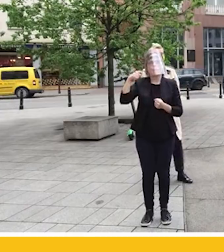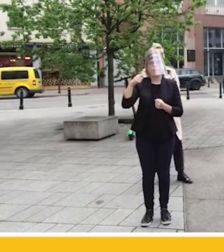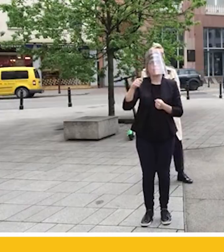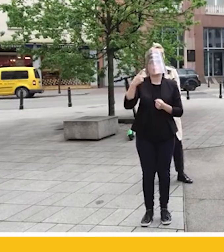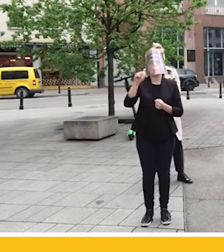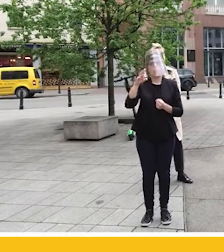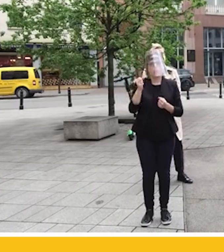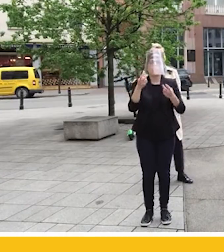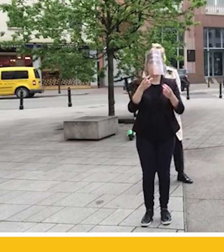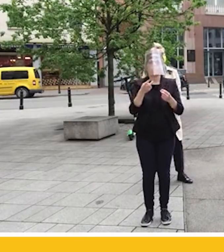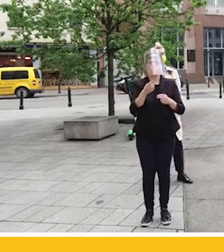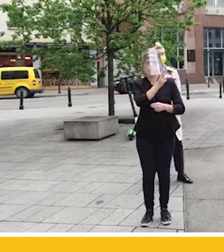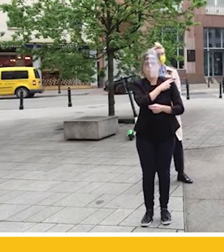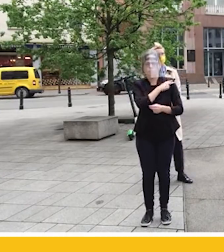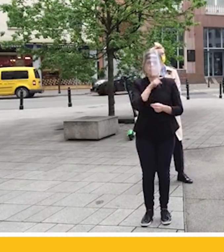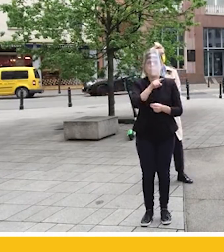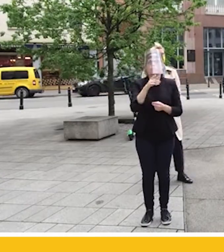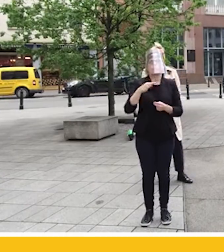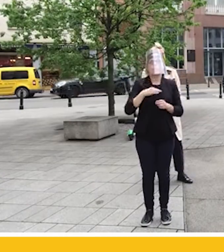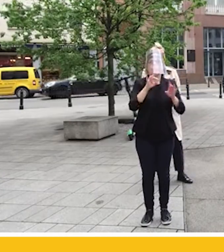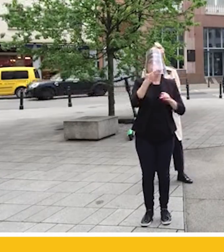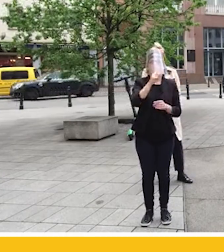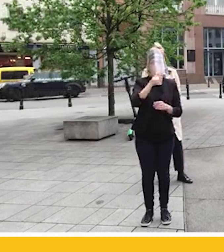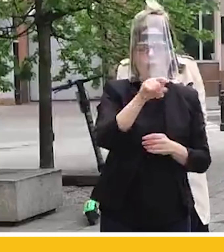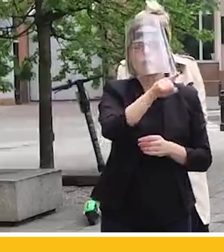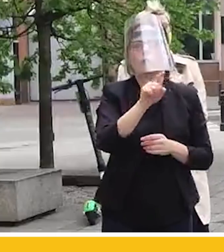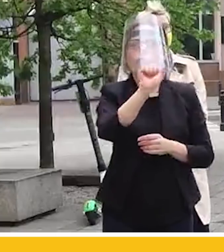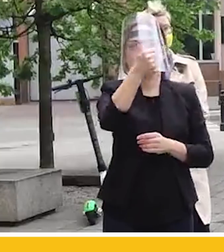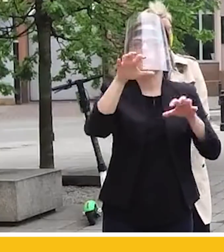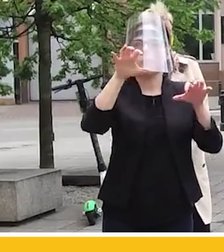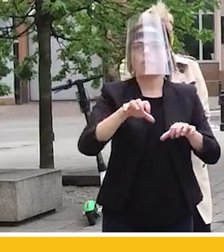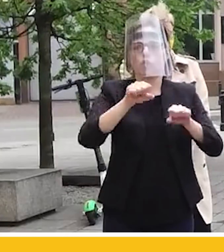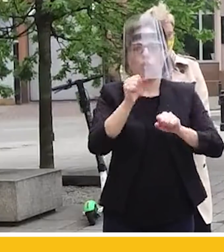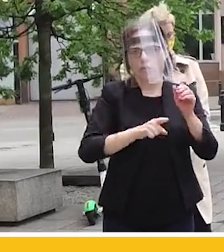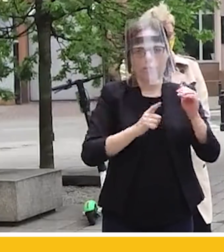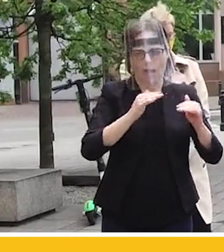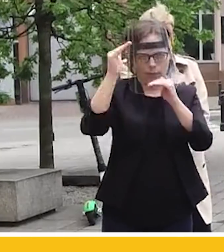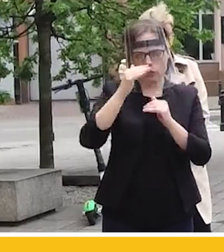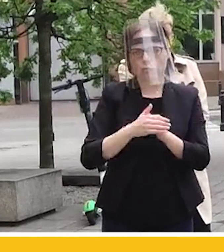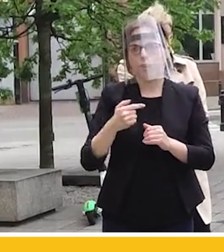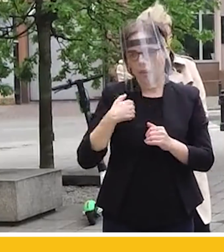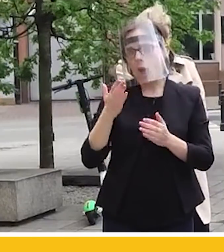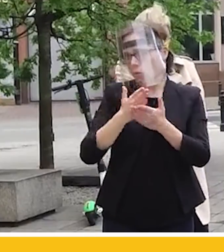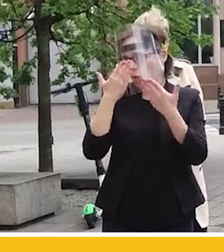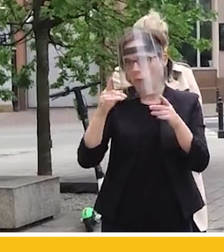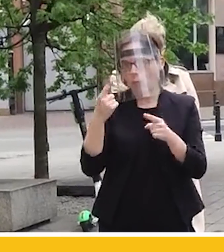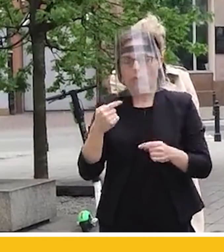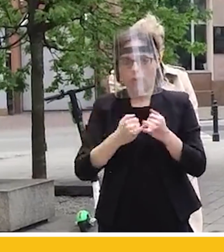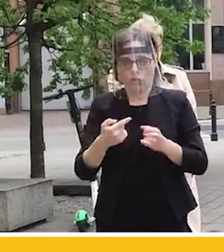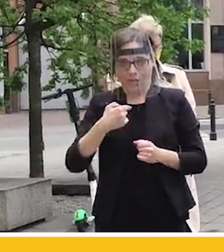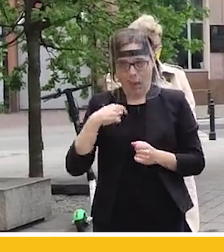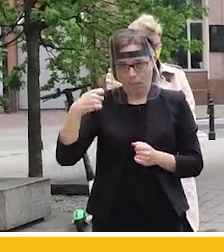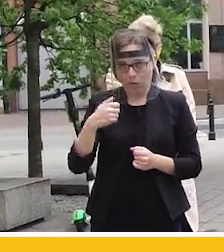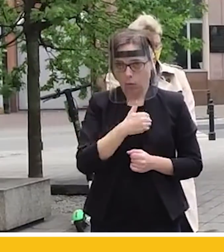Małgorzatę Manowską na pierwszą prezes Sądu Najwyższego. Ja mu otwarcie mówiłem już w sobotę, że jeżeli byłbym prezydentem